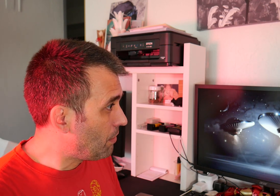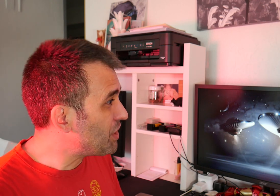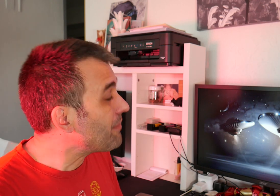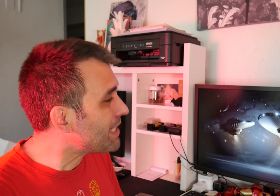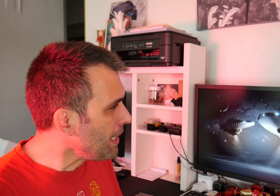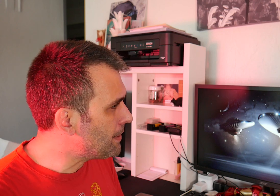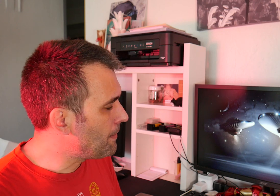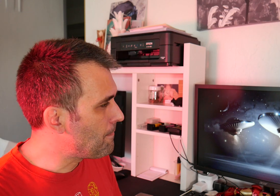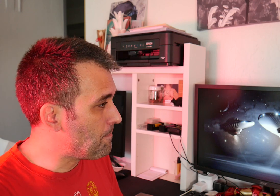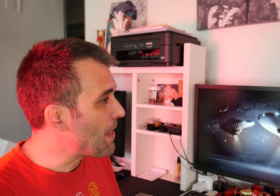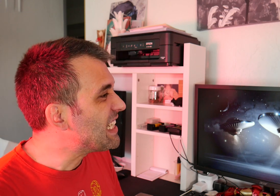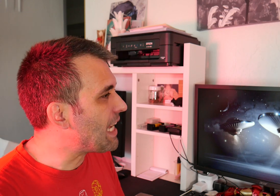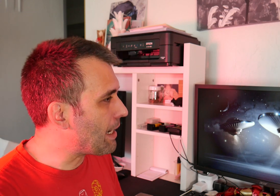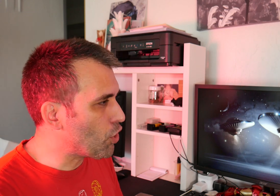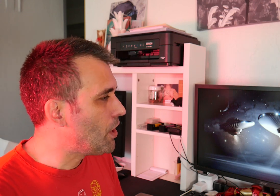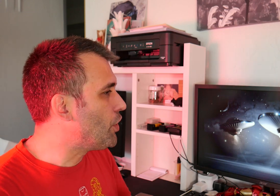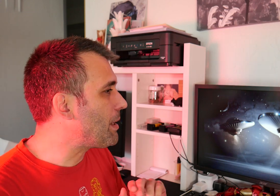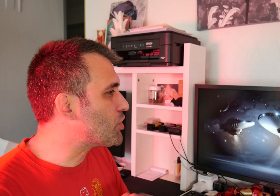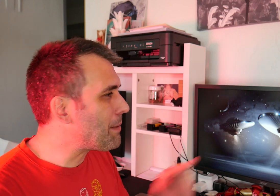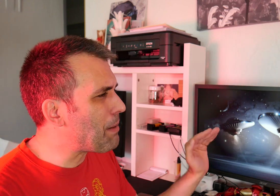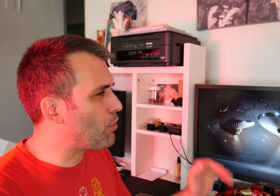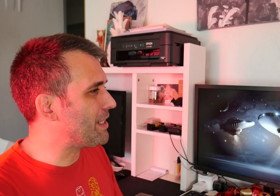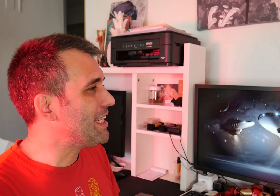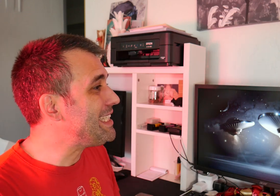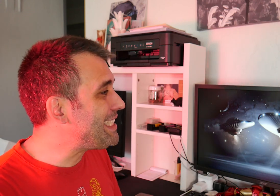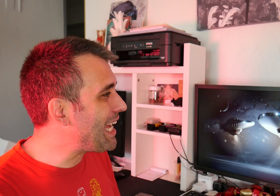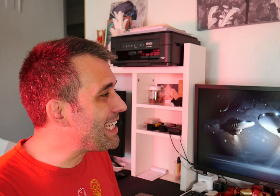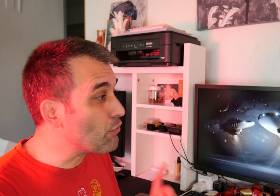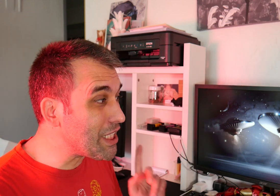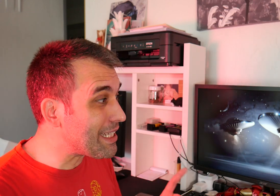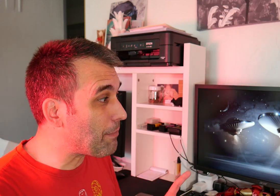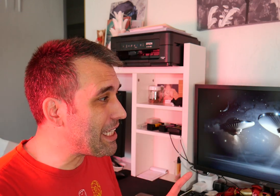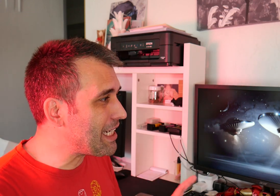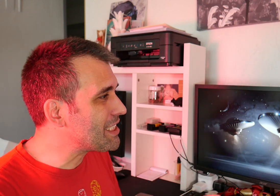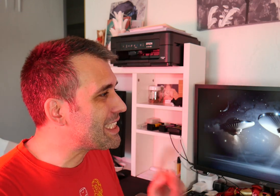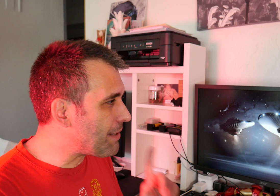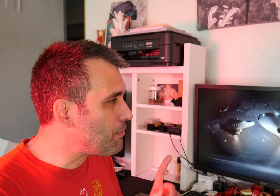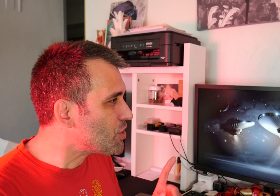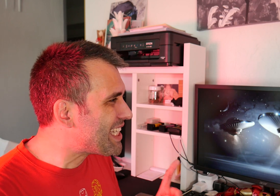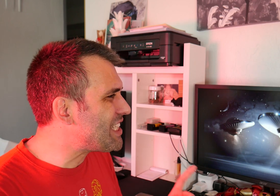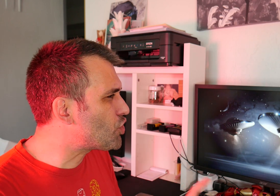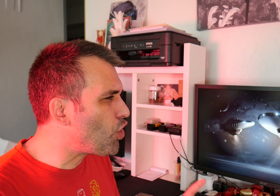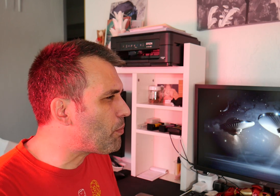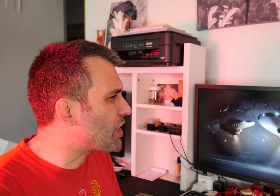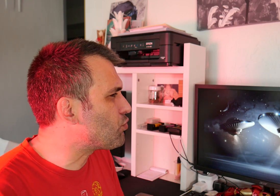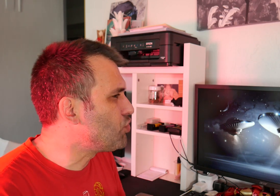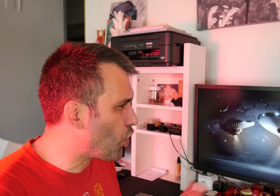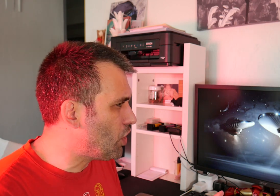Pues, ¿sabes qué? Se acabó. No voy a mostrar más pruebas. Y si alguien aún se atreva a pedirlas, sabemos que es solo porque es un troll.